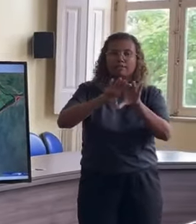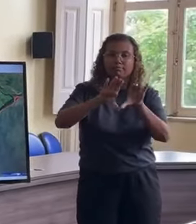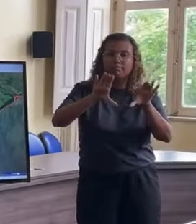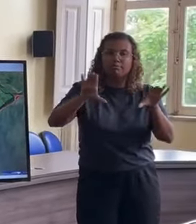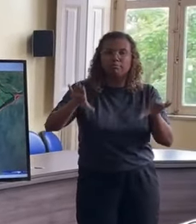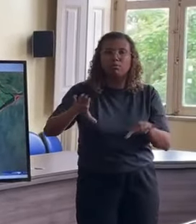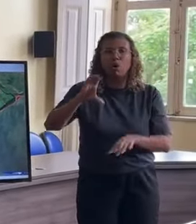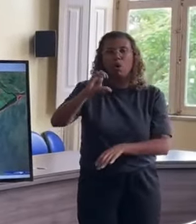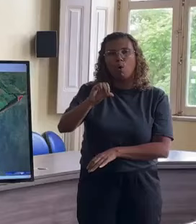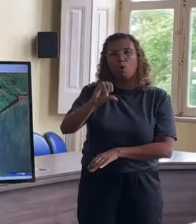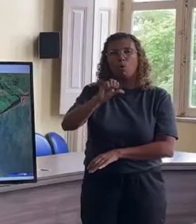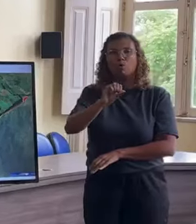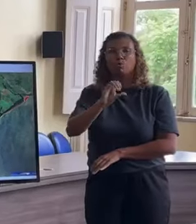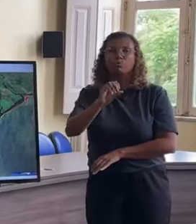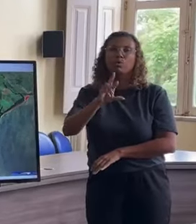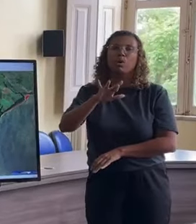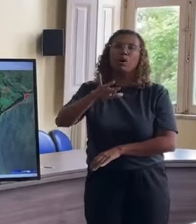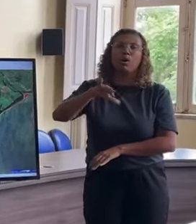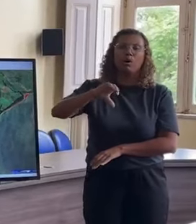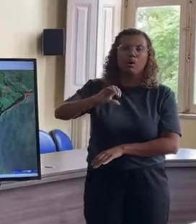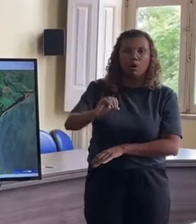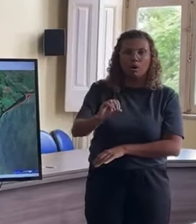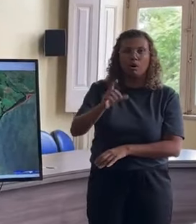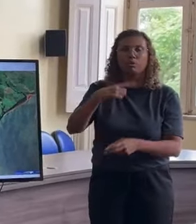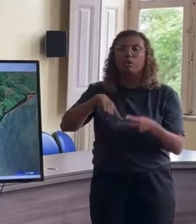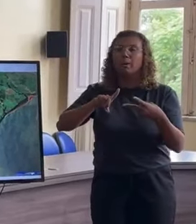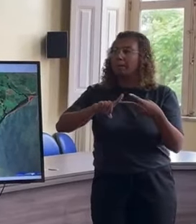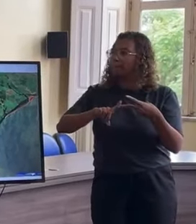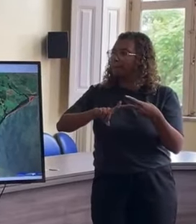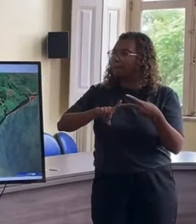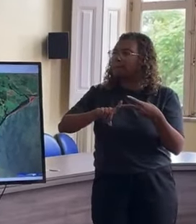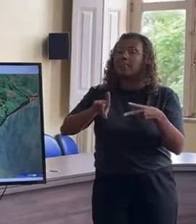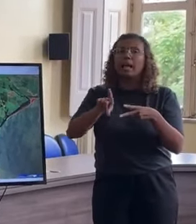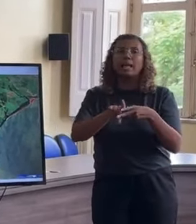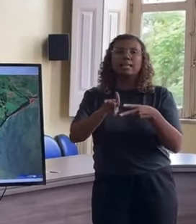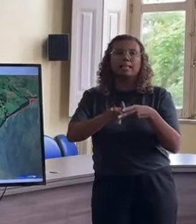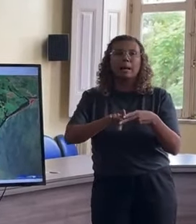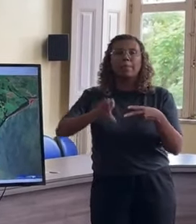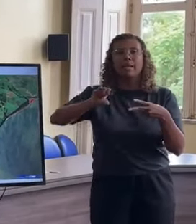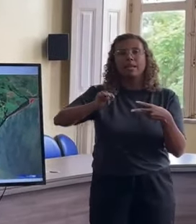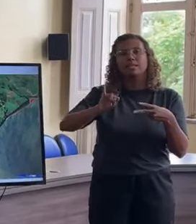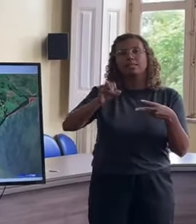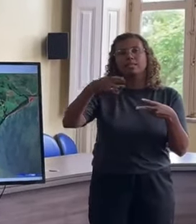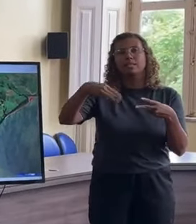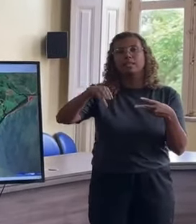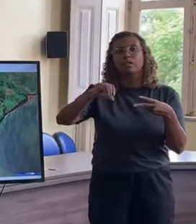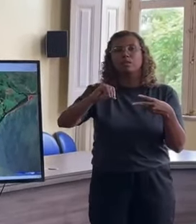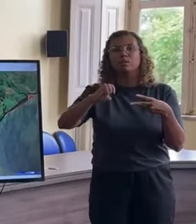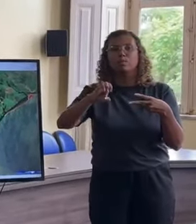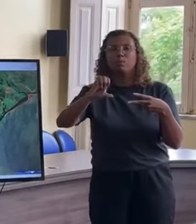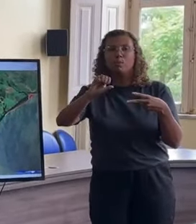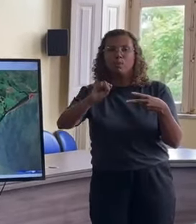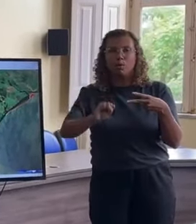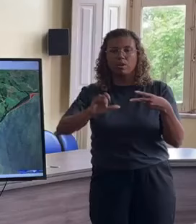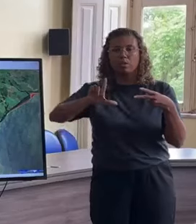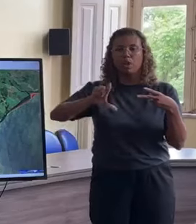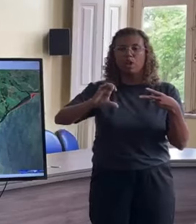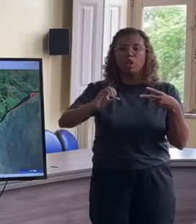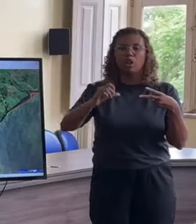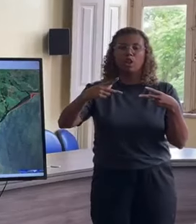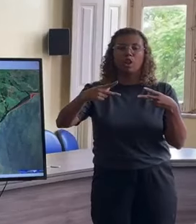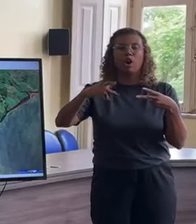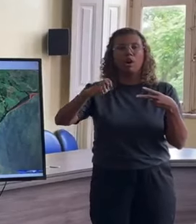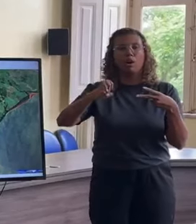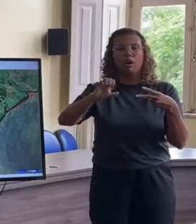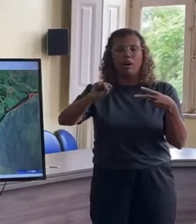aqui da Osório, que pega ali o início do bairro Simões Lopes, essa parte do Simões Lopes mais baixa, mais próxima